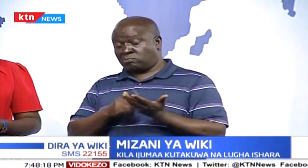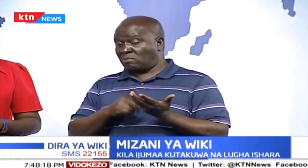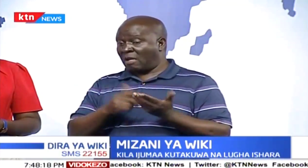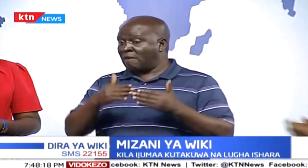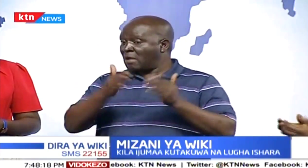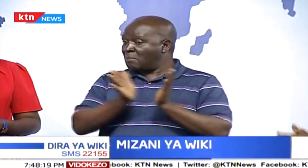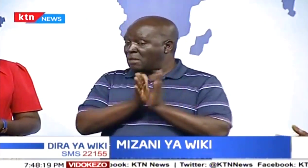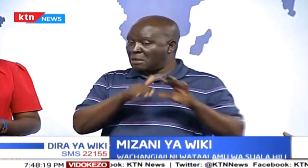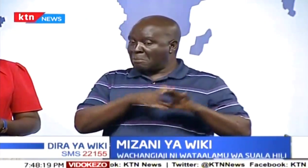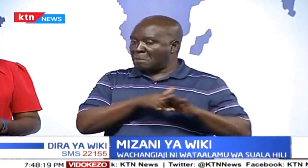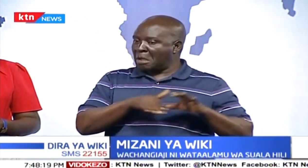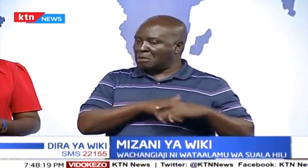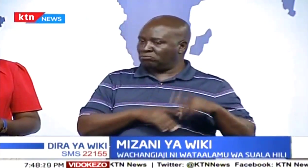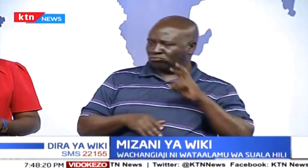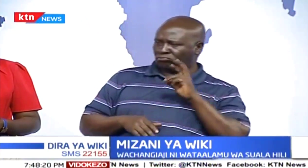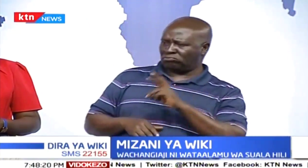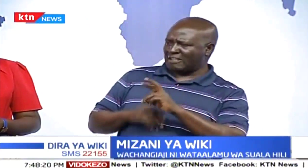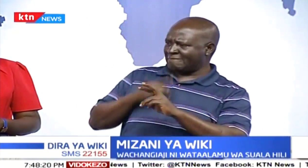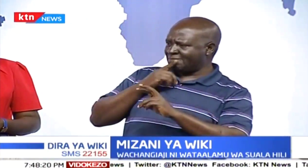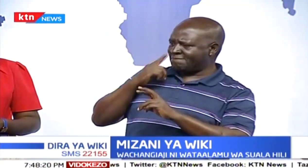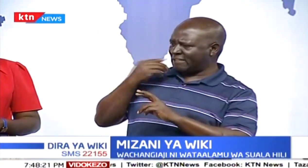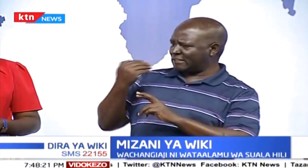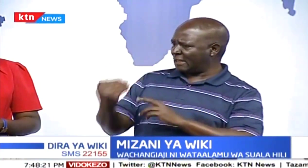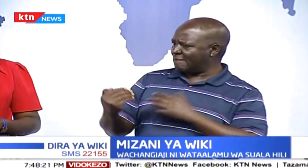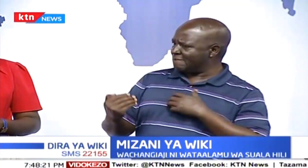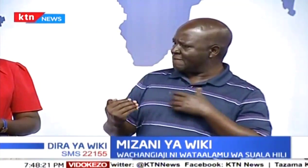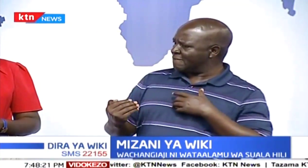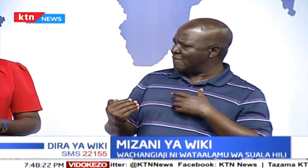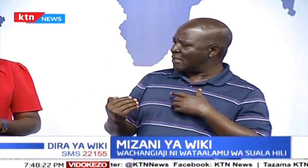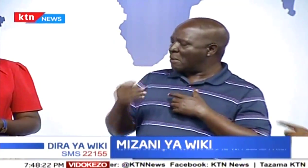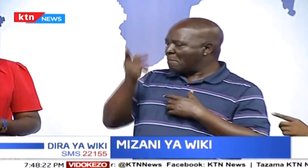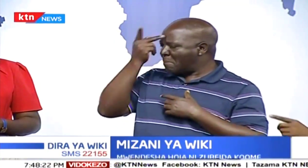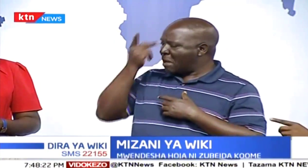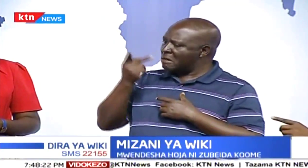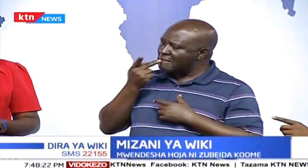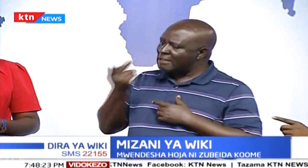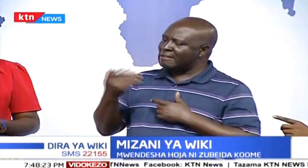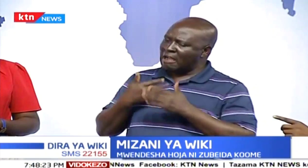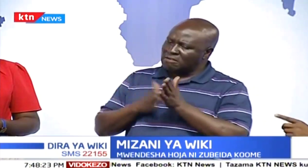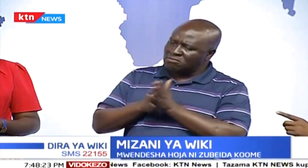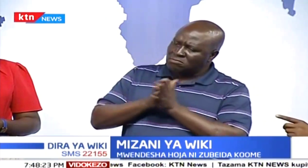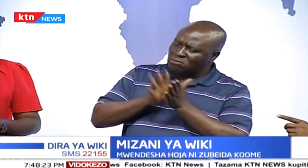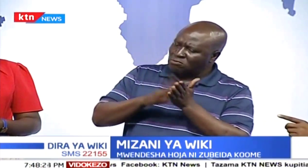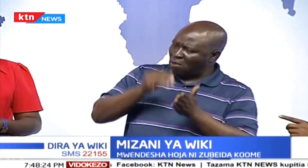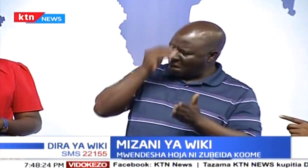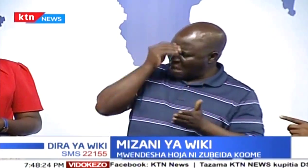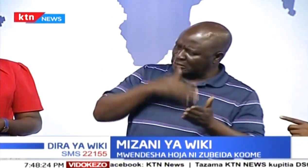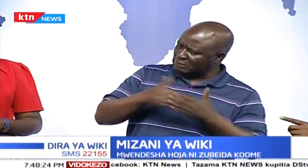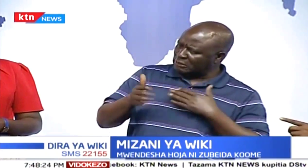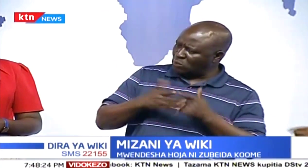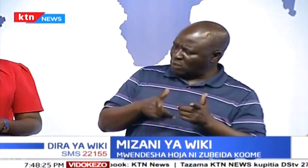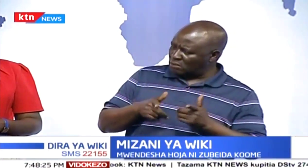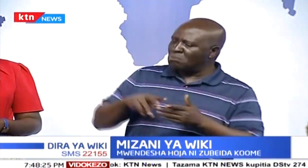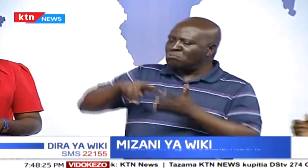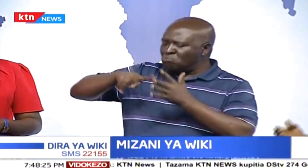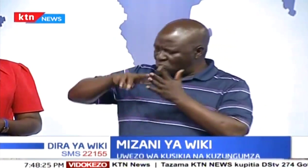hamu ya kujua luga. Watu anawona, kuna mtoto pale, asikii.